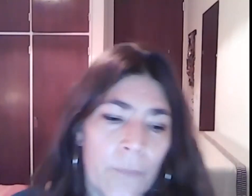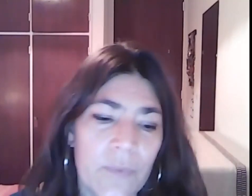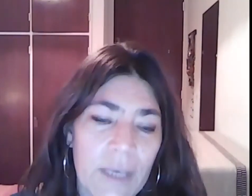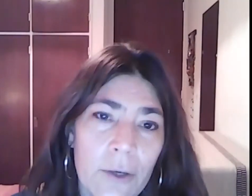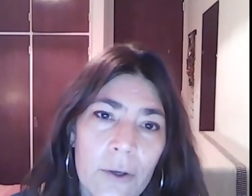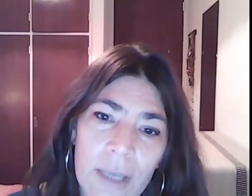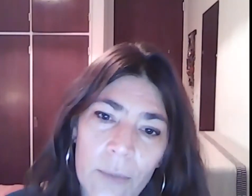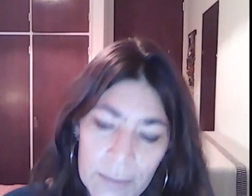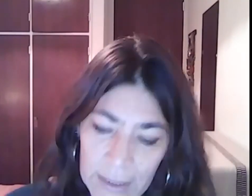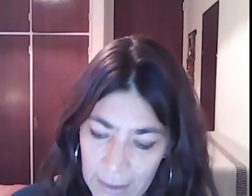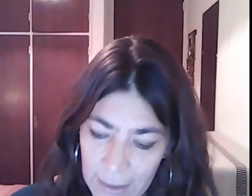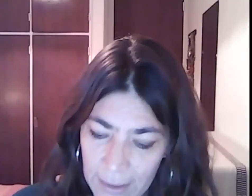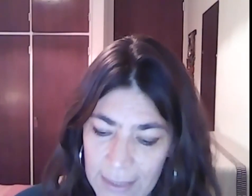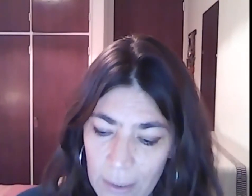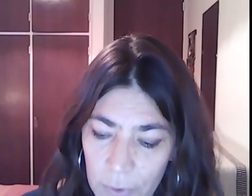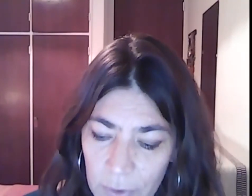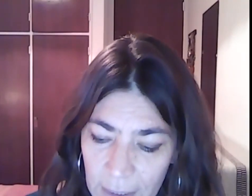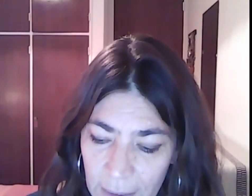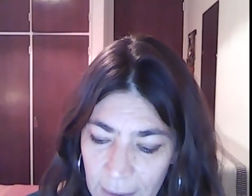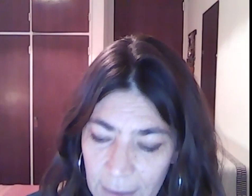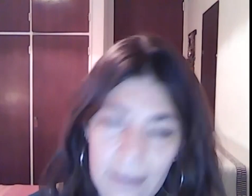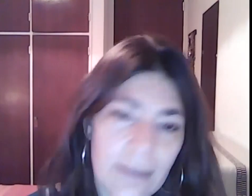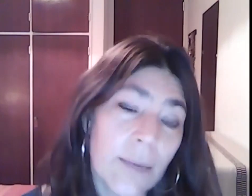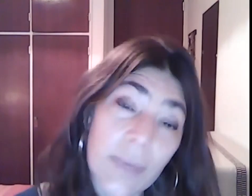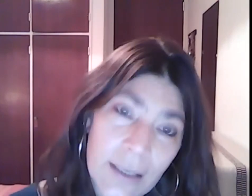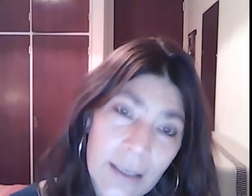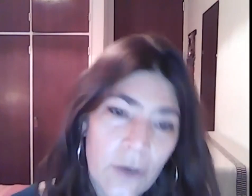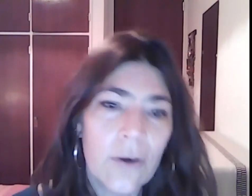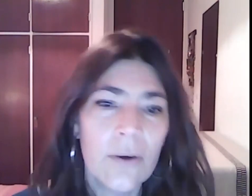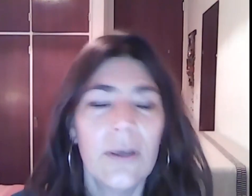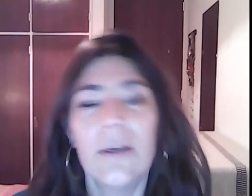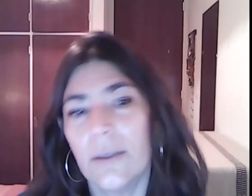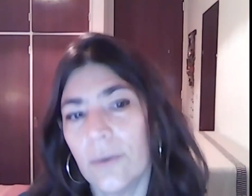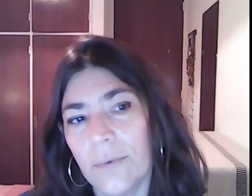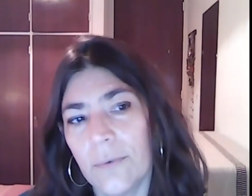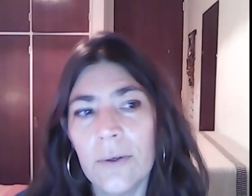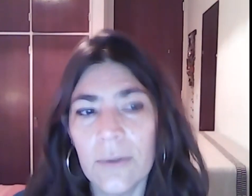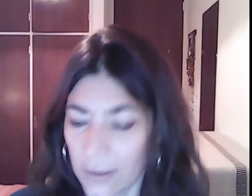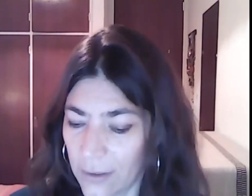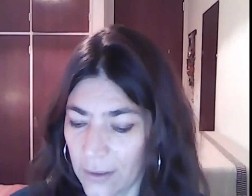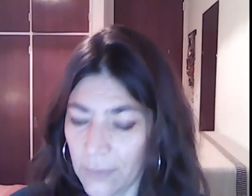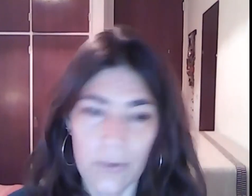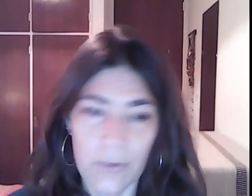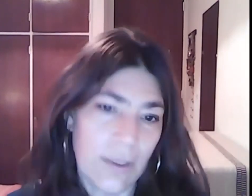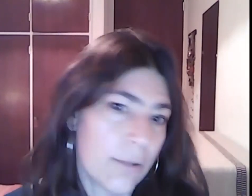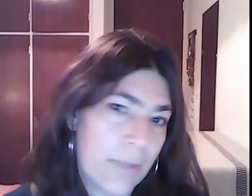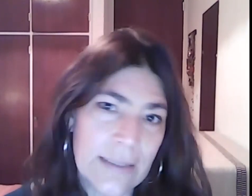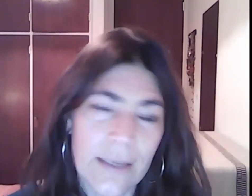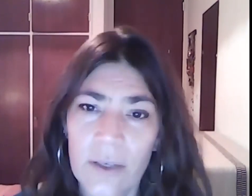traigo de alguna manera el saludo de Américo, Cristófalo, y bueno, y las felicitaciones por